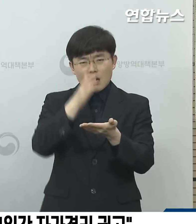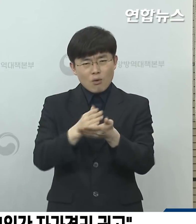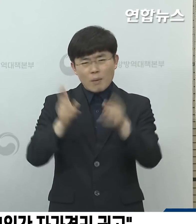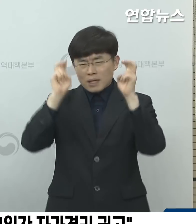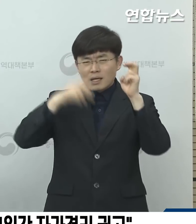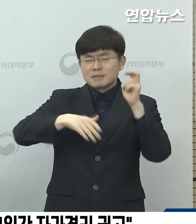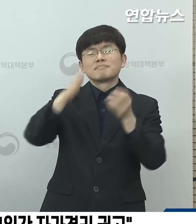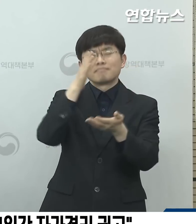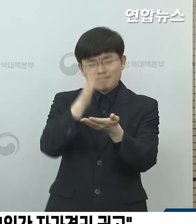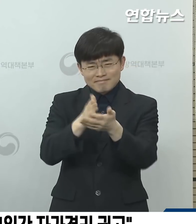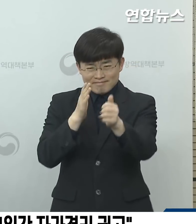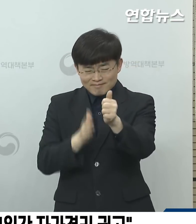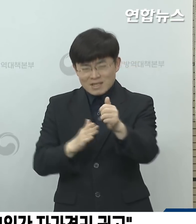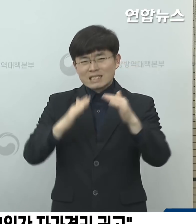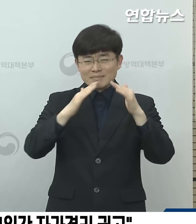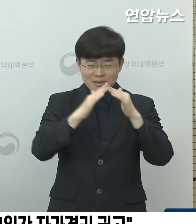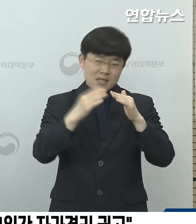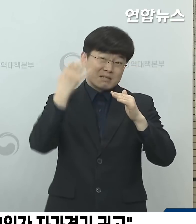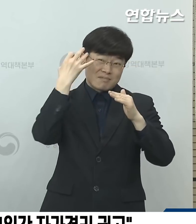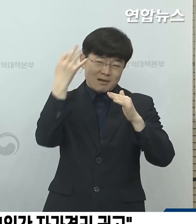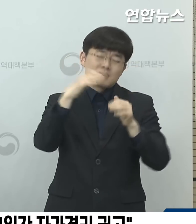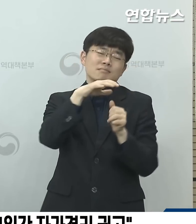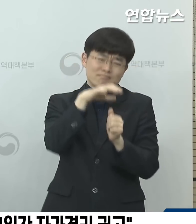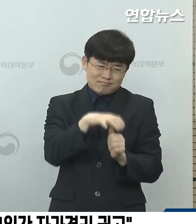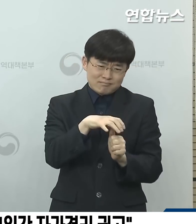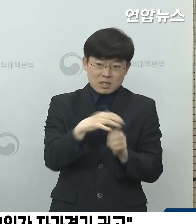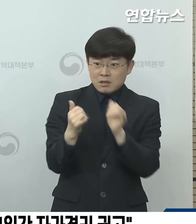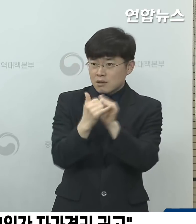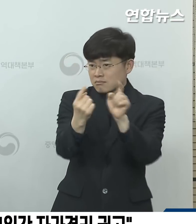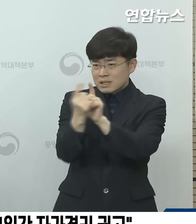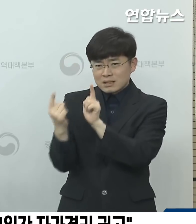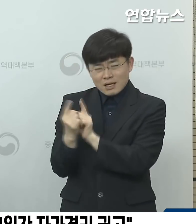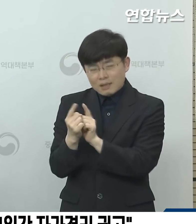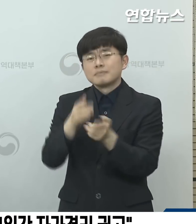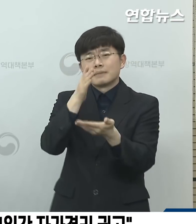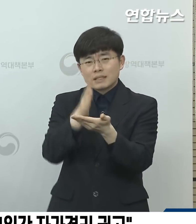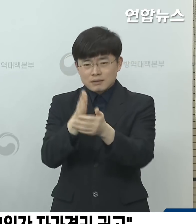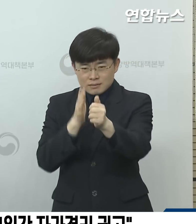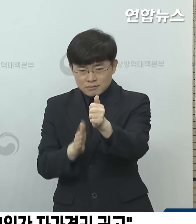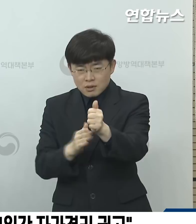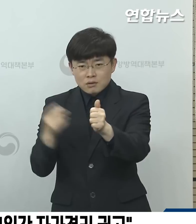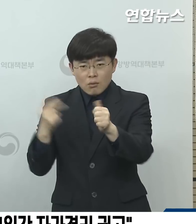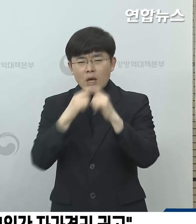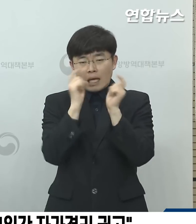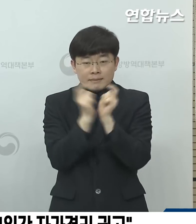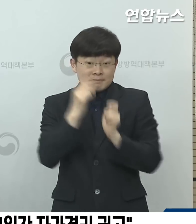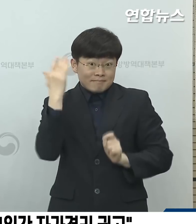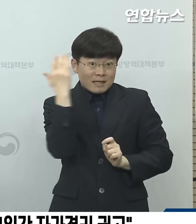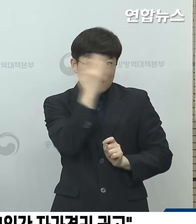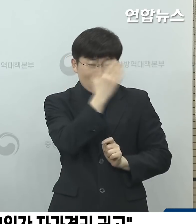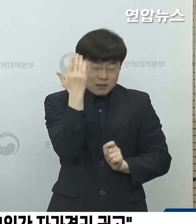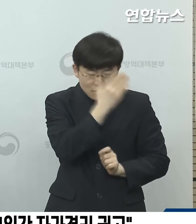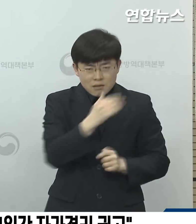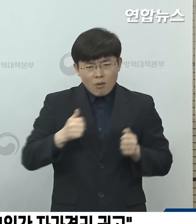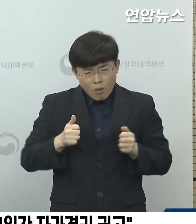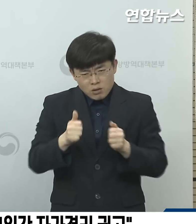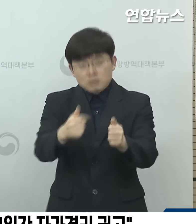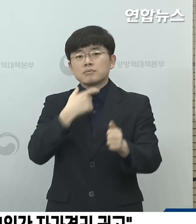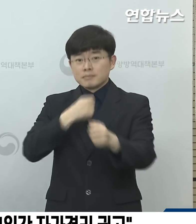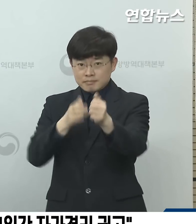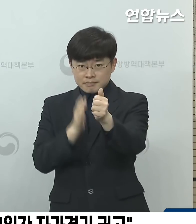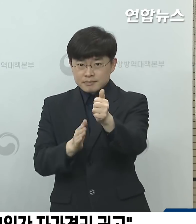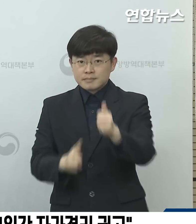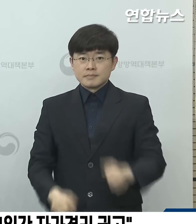말고 14일간 자택에 머무르면서 사람 간의 접촉을 최소화해 주시고 개인 희생 수칙을 준수해 주실 것을 당부를